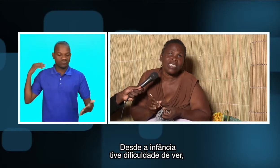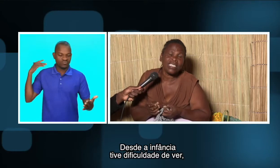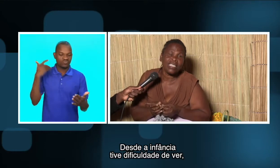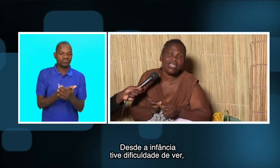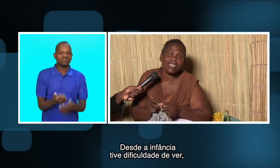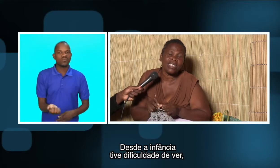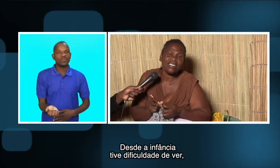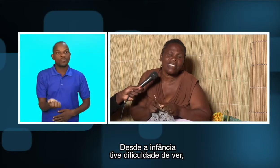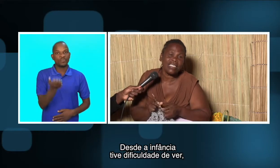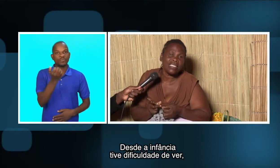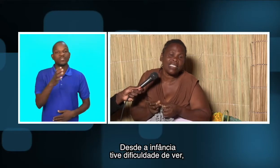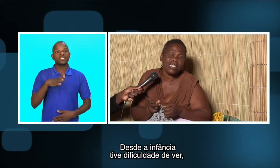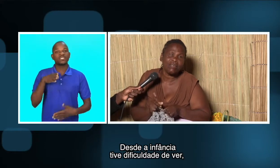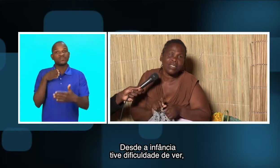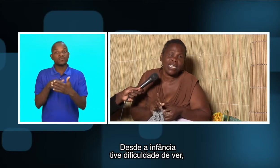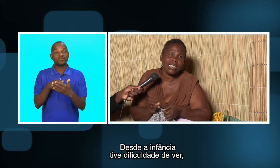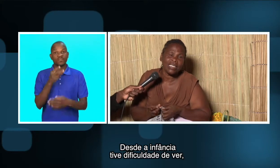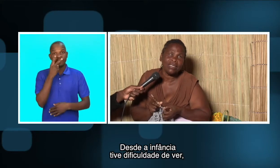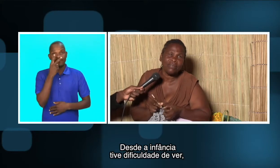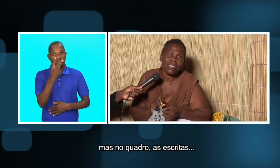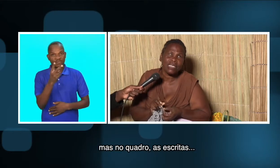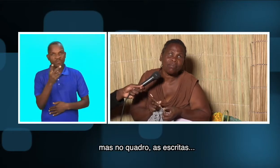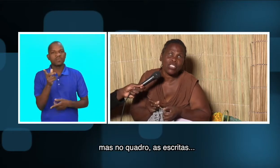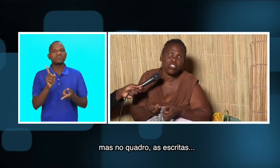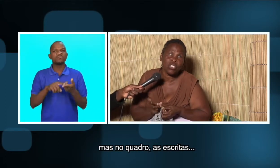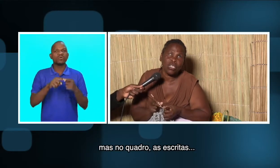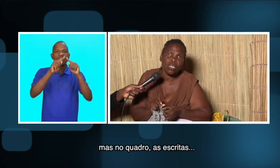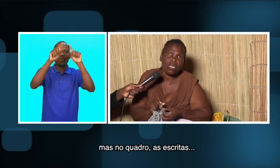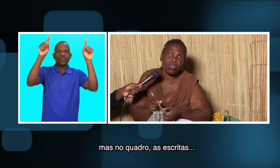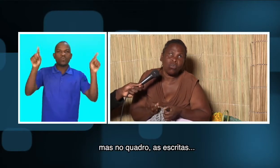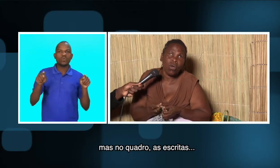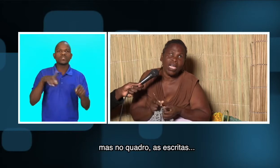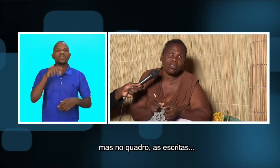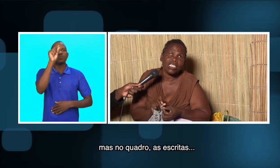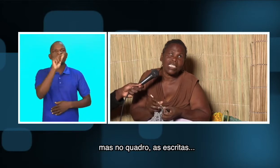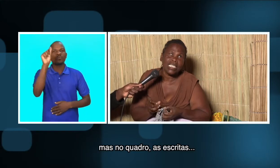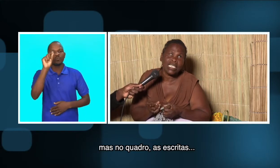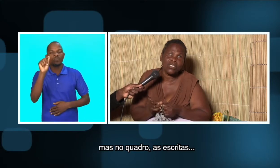desde a criança, tinha dificuldade de ver, mas no quadro, escritas,